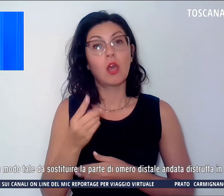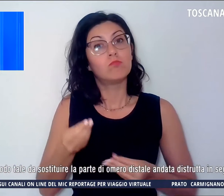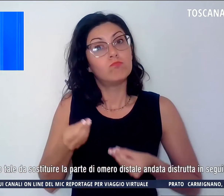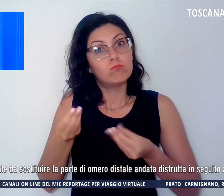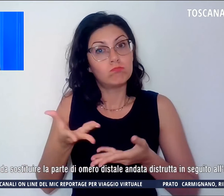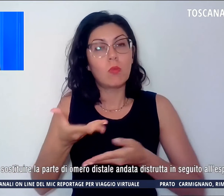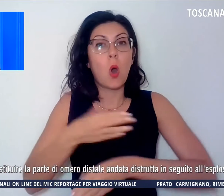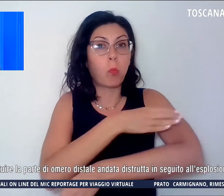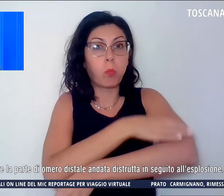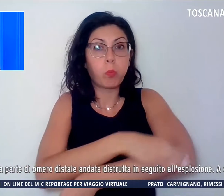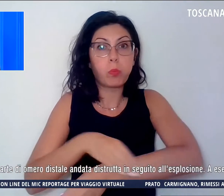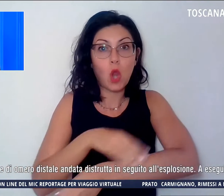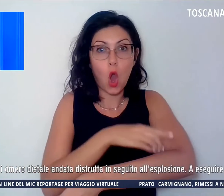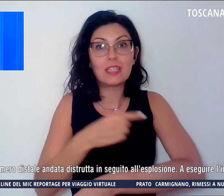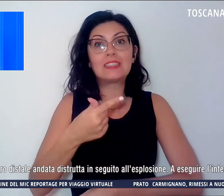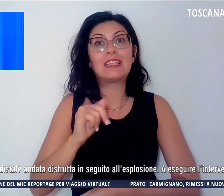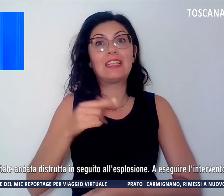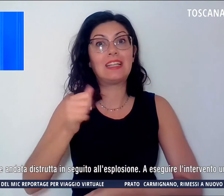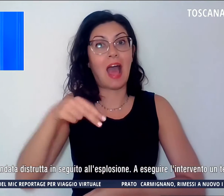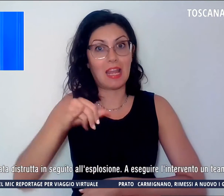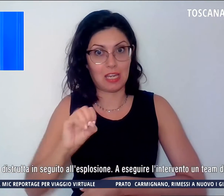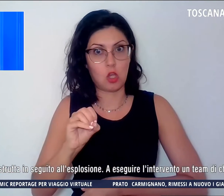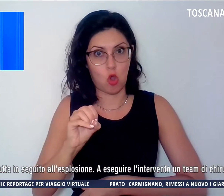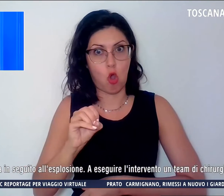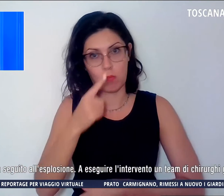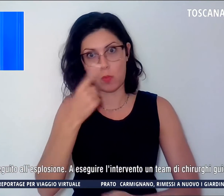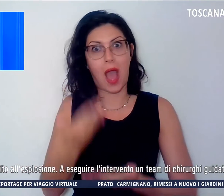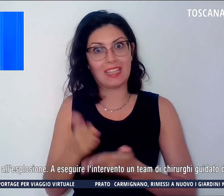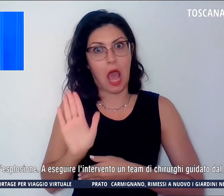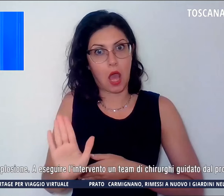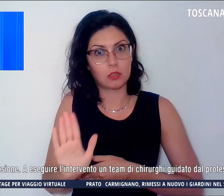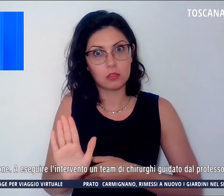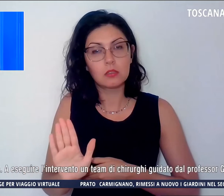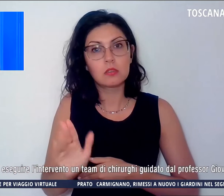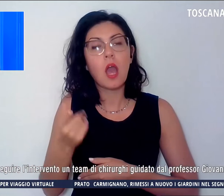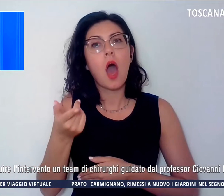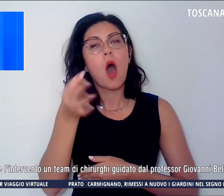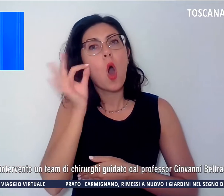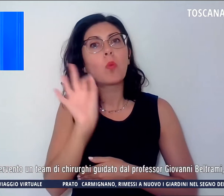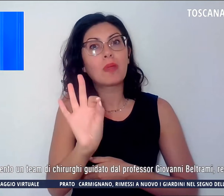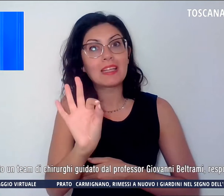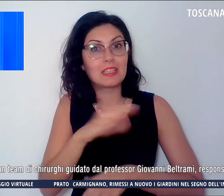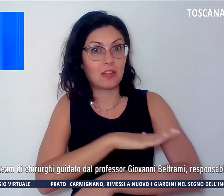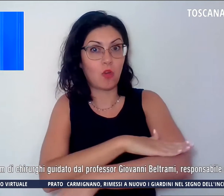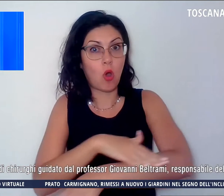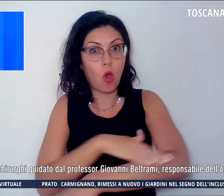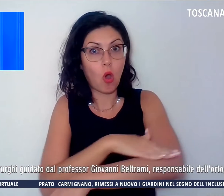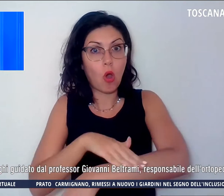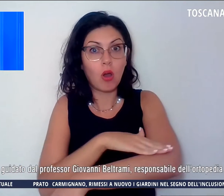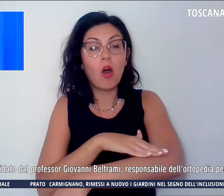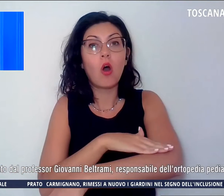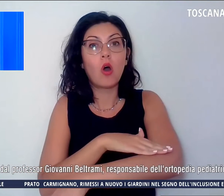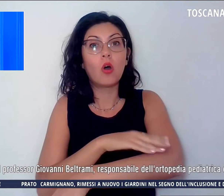protesi in titanio personalizzata in modo tale da sostituire la parte di omerodistale